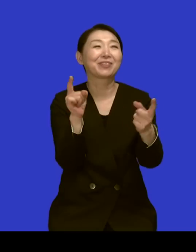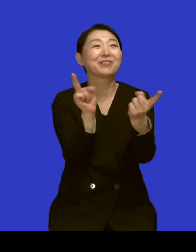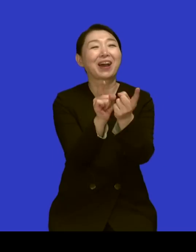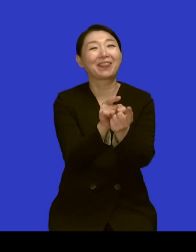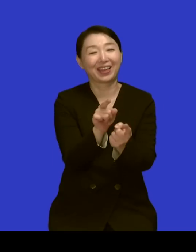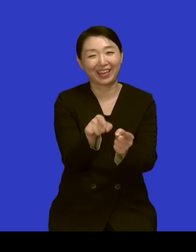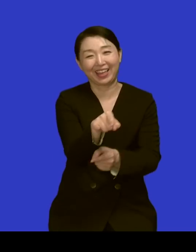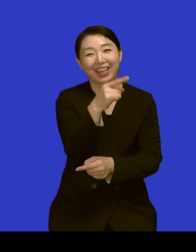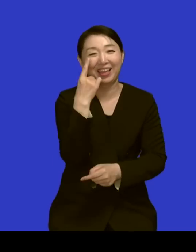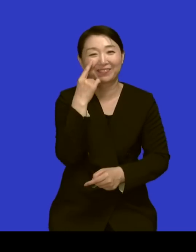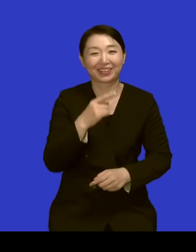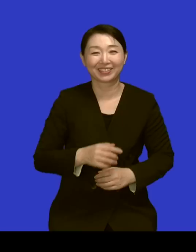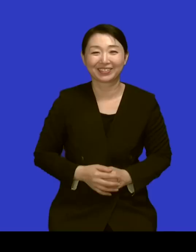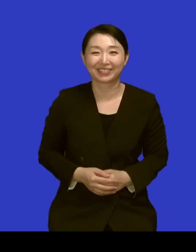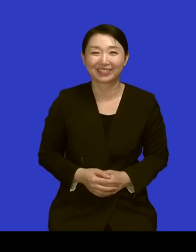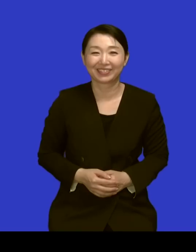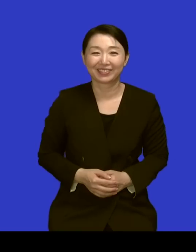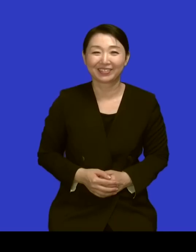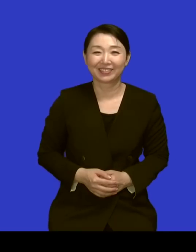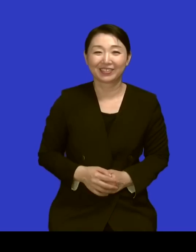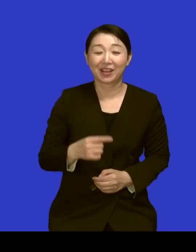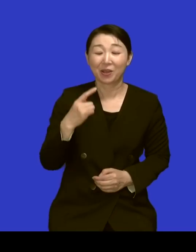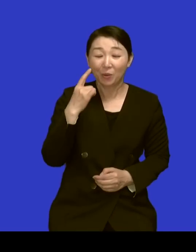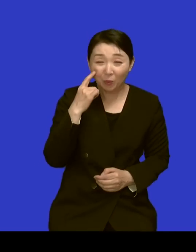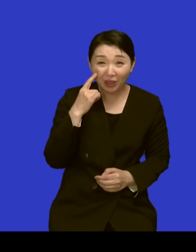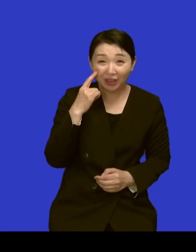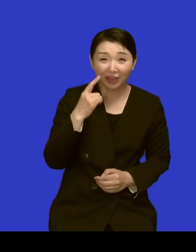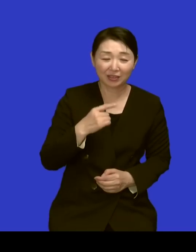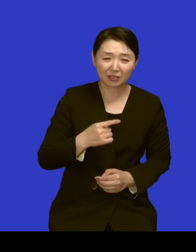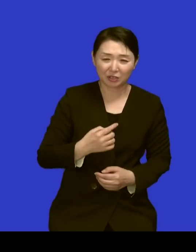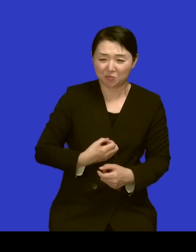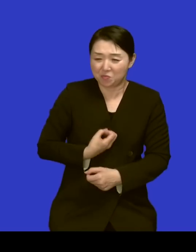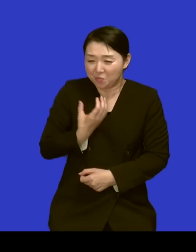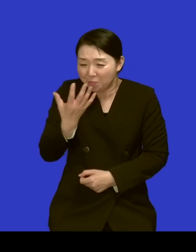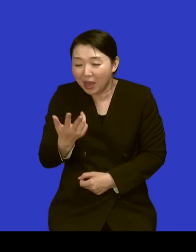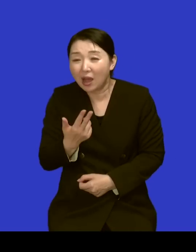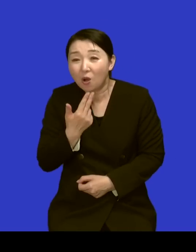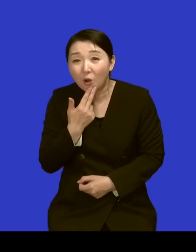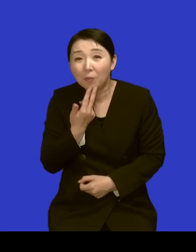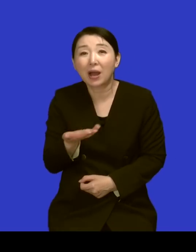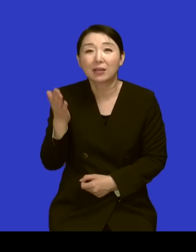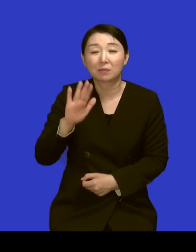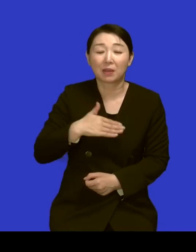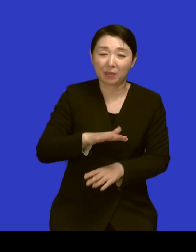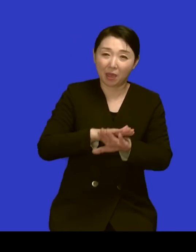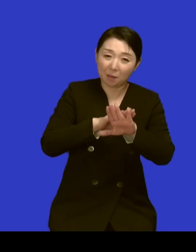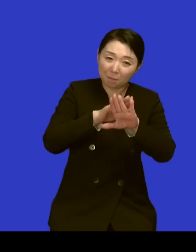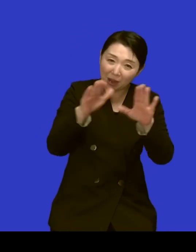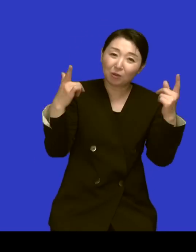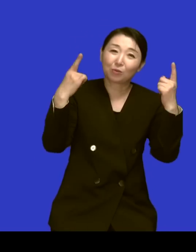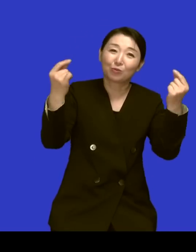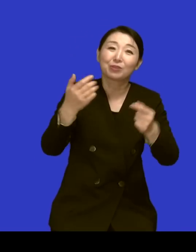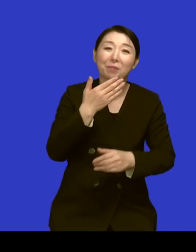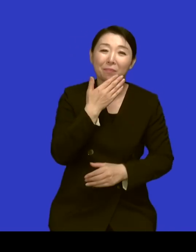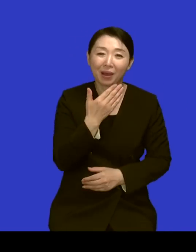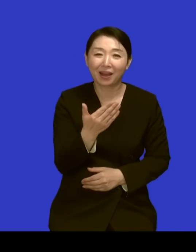네 근데 이렇게 그런 식으로 해소하지 않아도 뭔가 내 밝음을 유지할 수 있겠구나라는 오늘